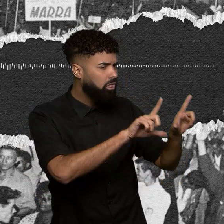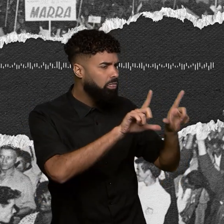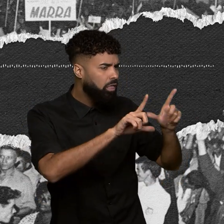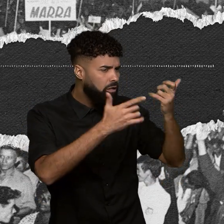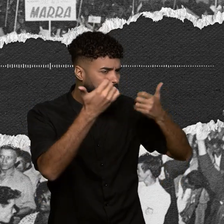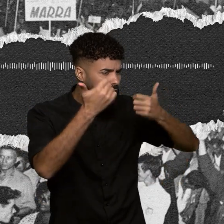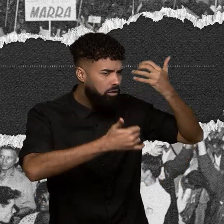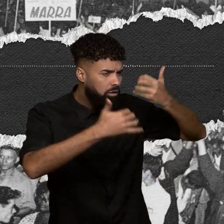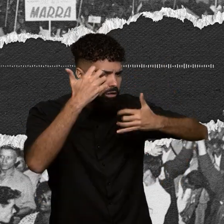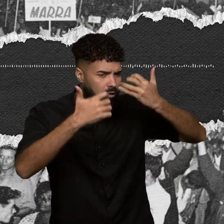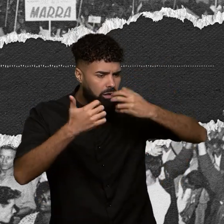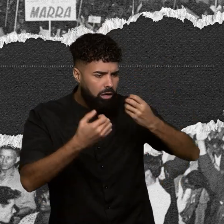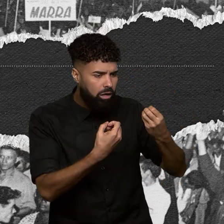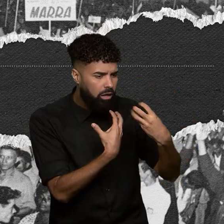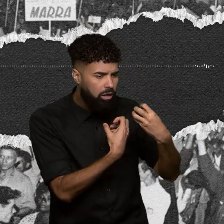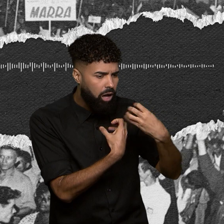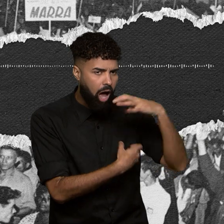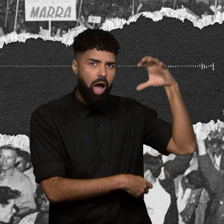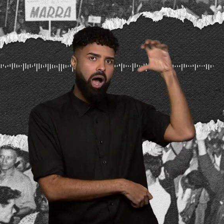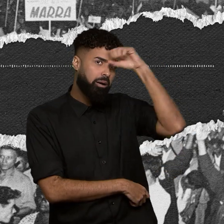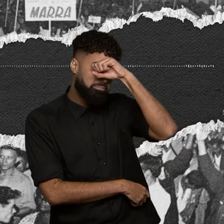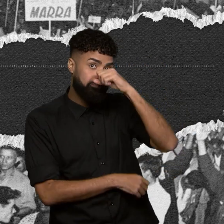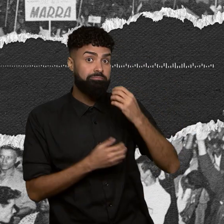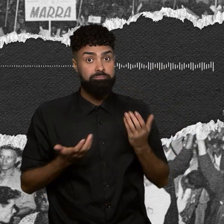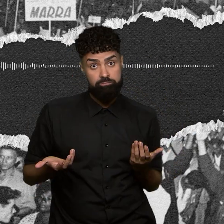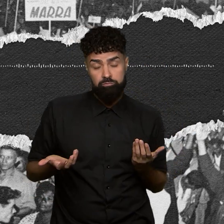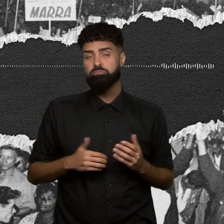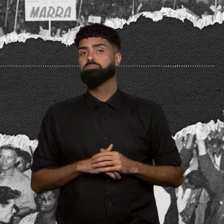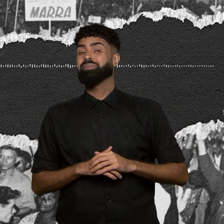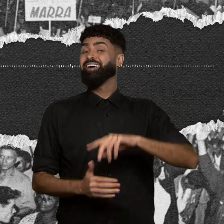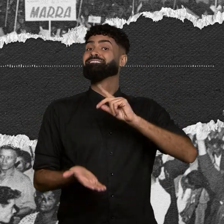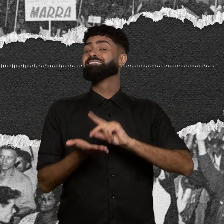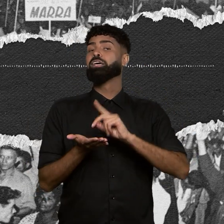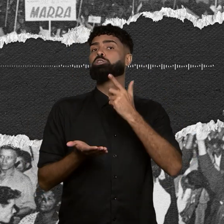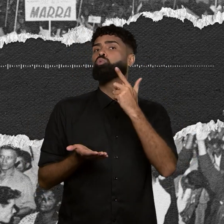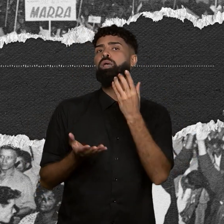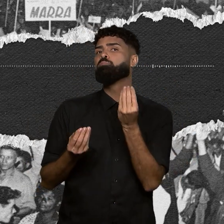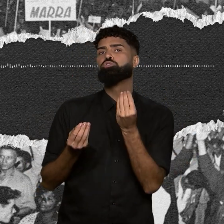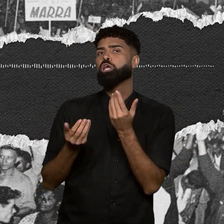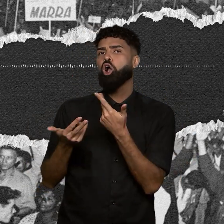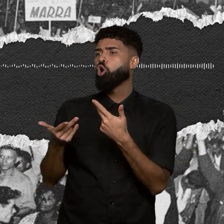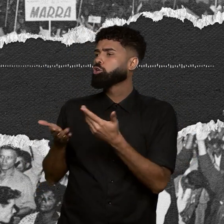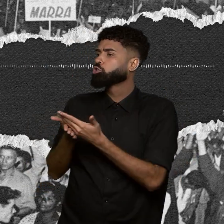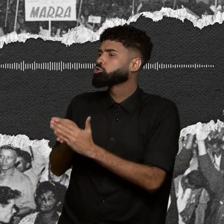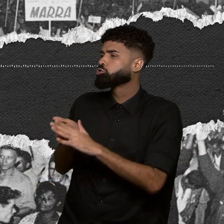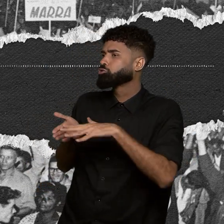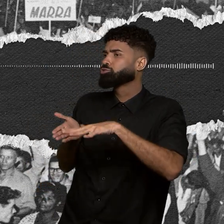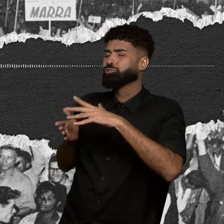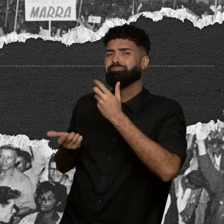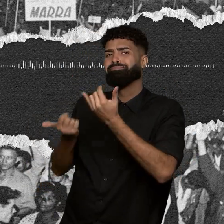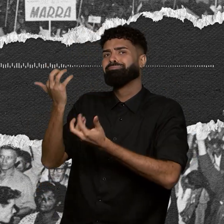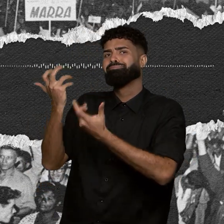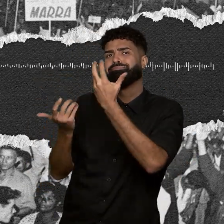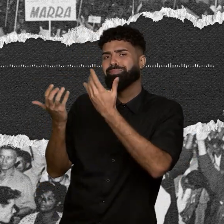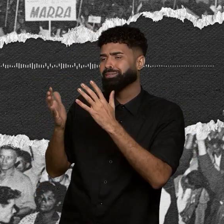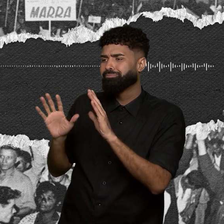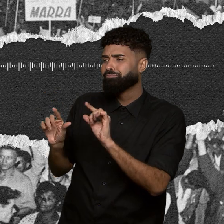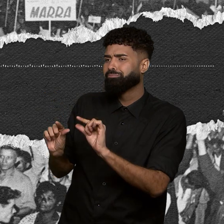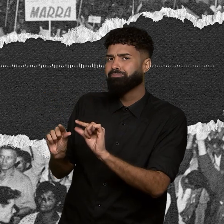hoje não servem de lição. Mas na prática não resta muita coisa da comunidade que foi reduzida às cinzas. Quando eu estive lá no local no dia